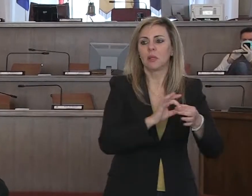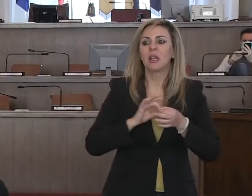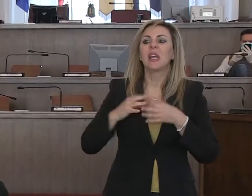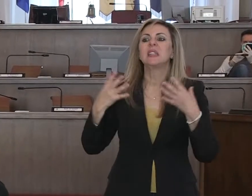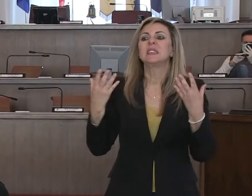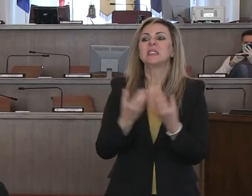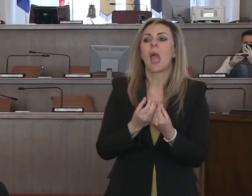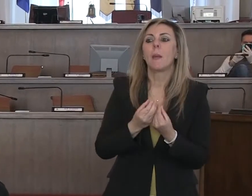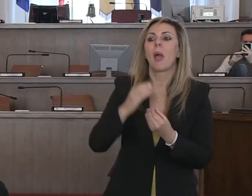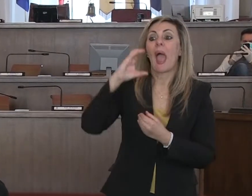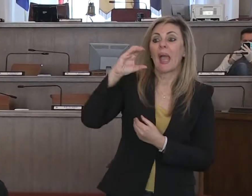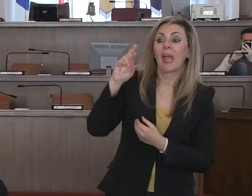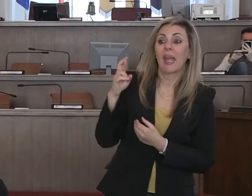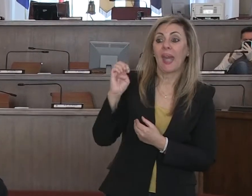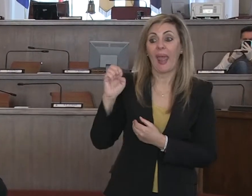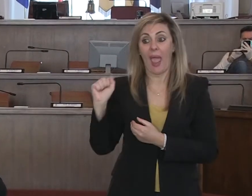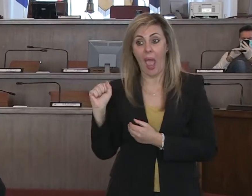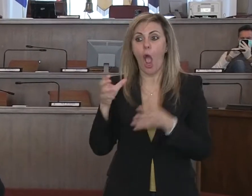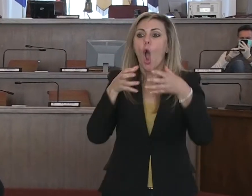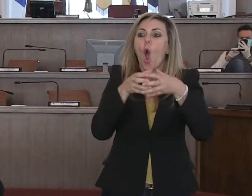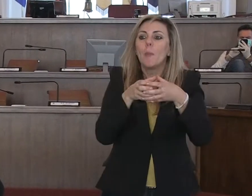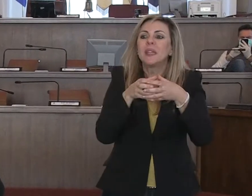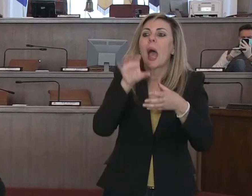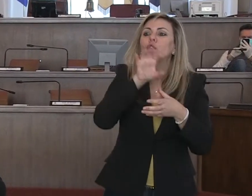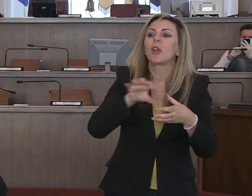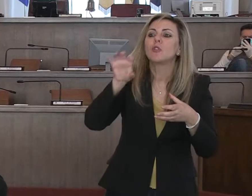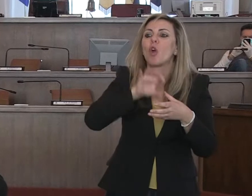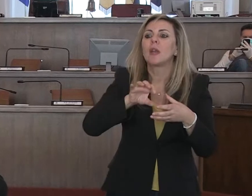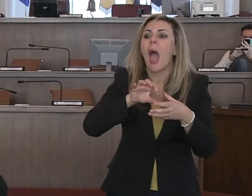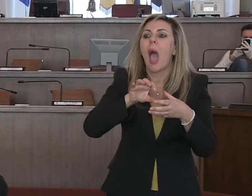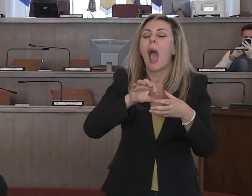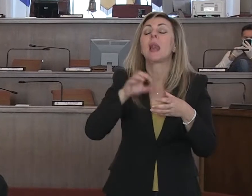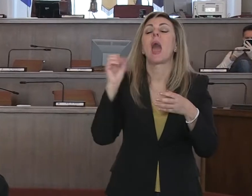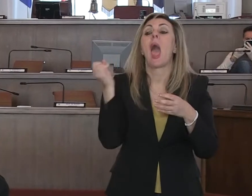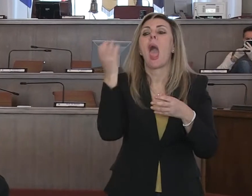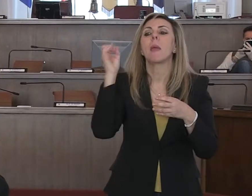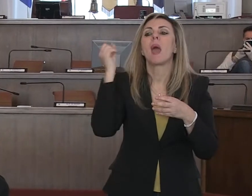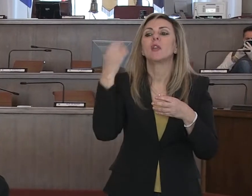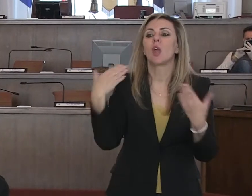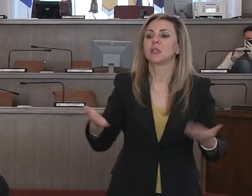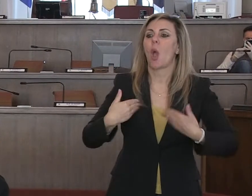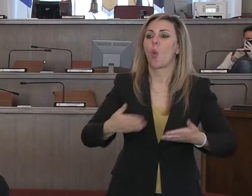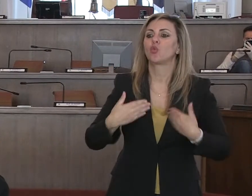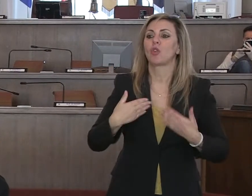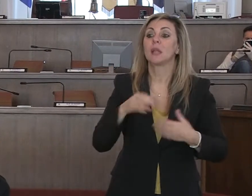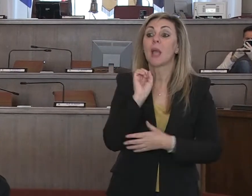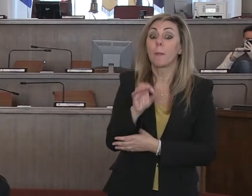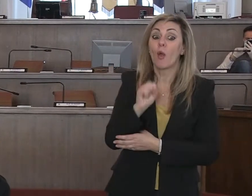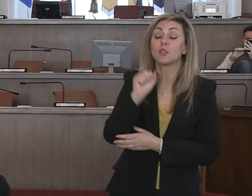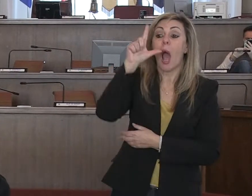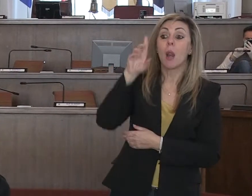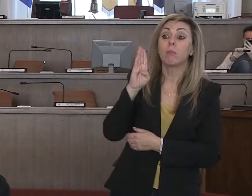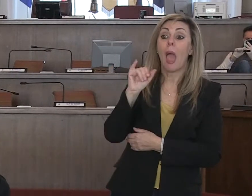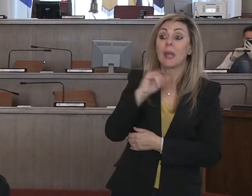CREA, il Comitato Regionale dell'Emergenza Urgenza, con il professore Albani e tutta la sua equip